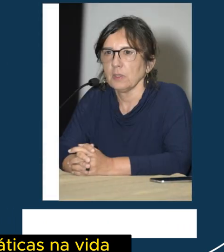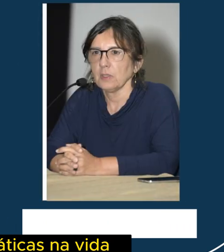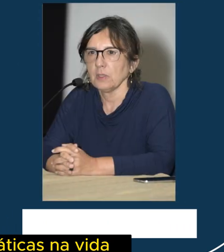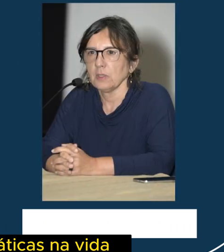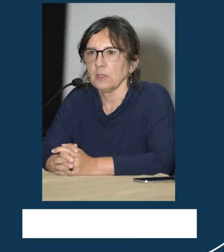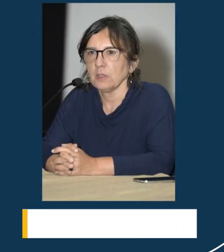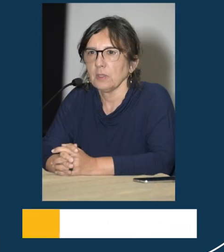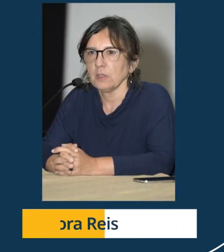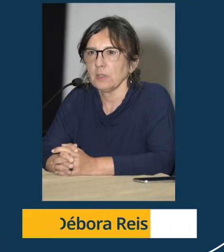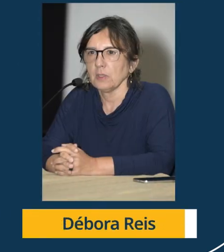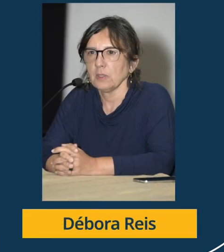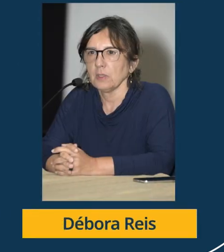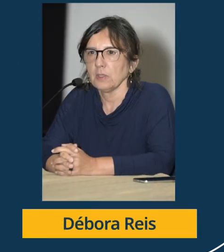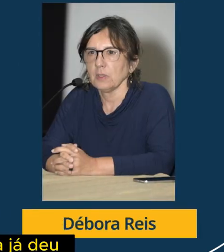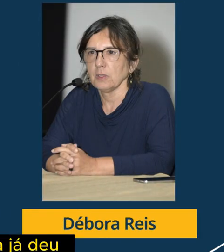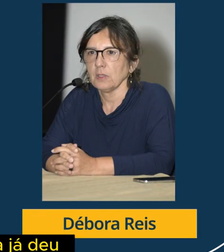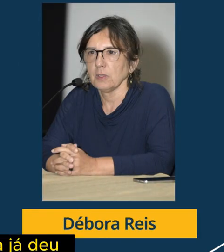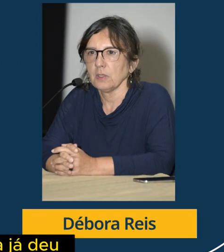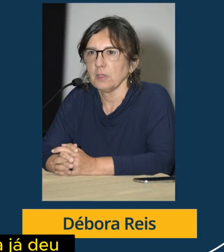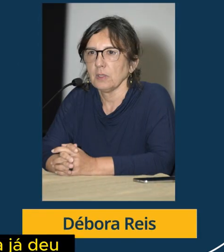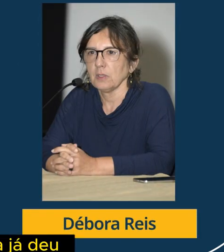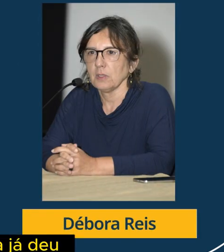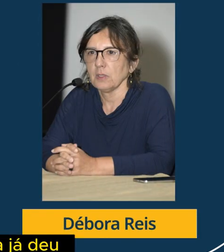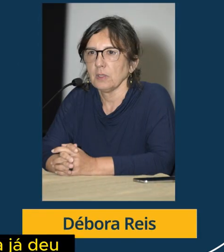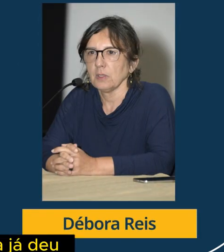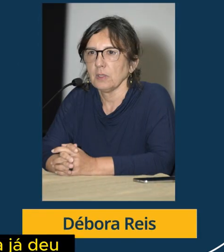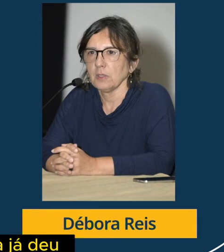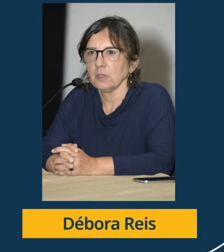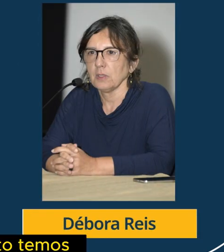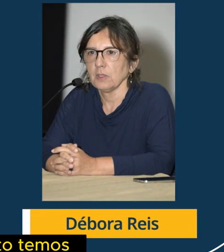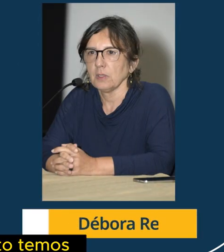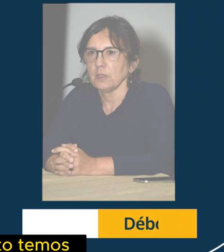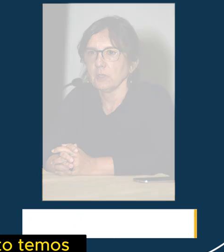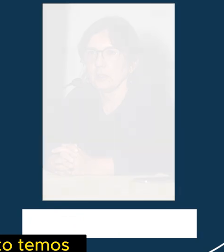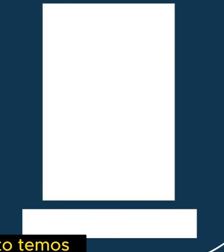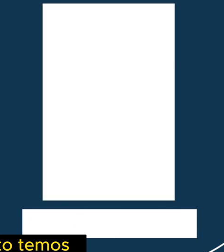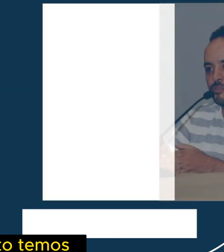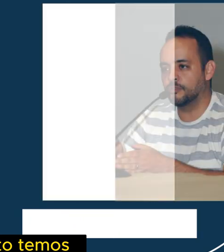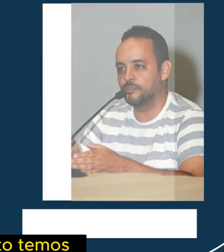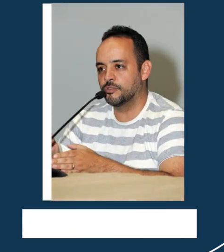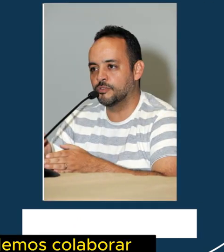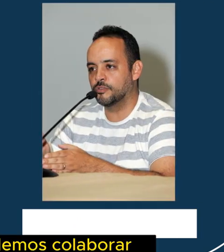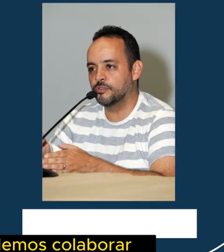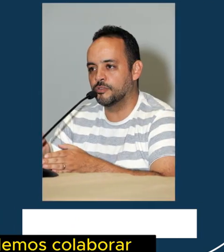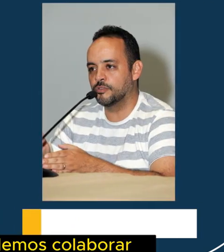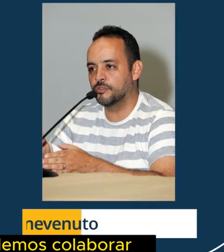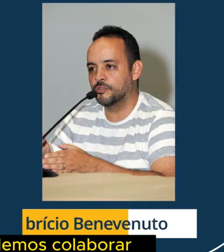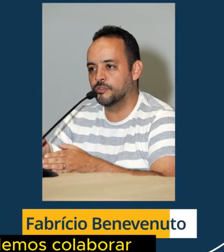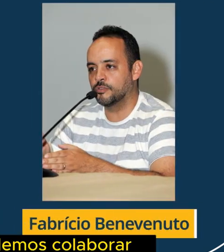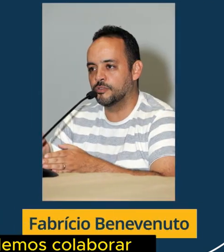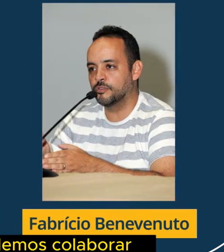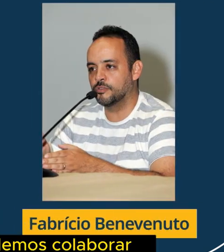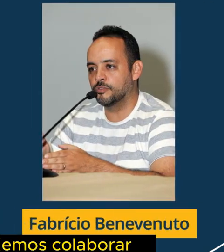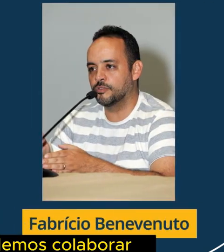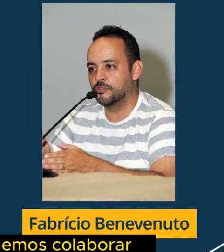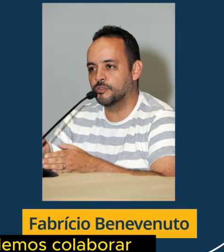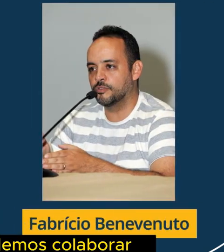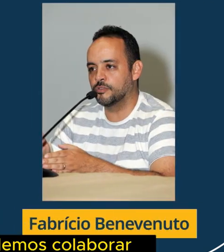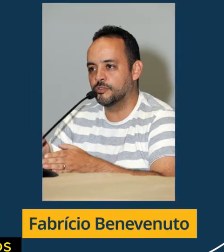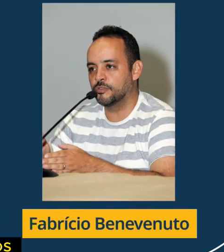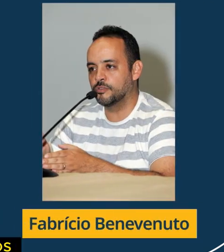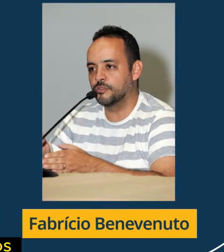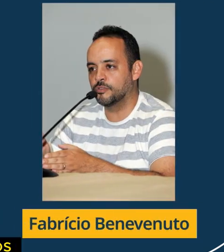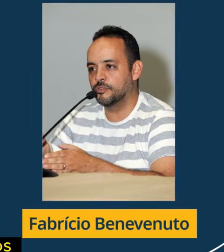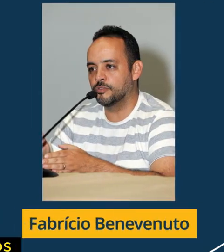práticas na vida das pessoas. Nossa primeira jornada já deu uma dimensão do quanto temos para aprender e do quanto podemos